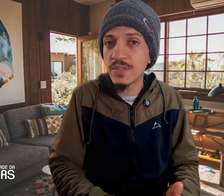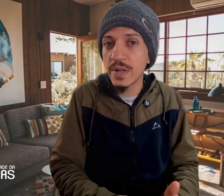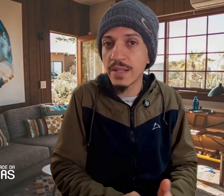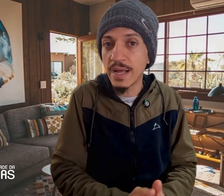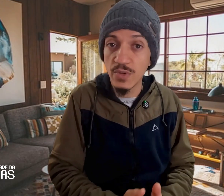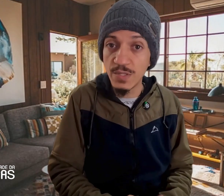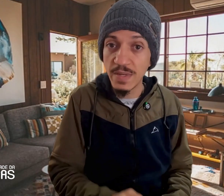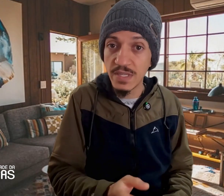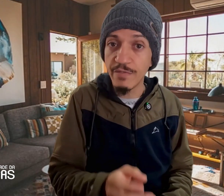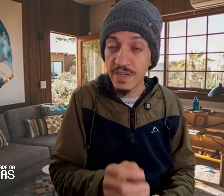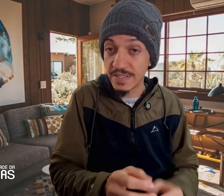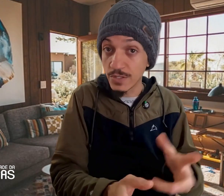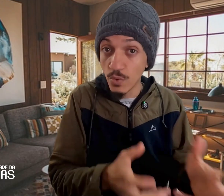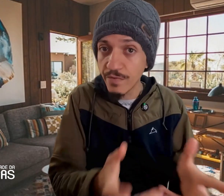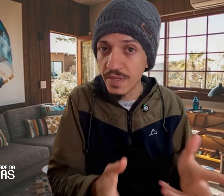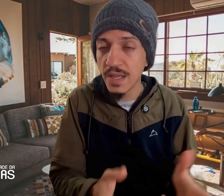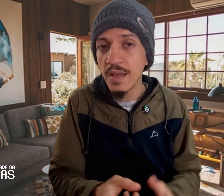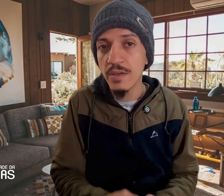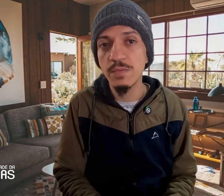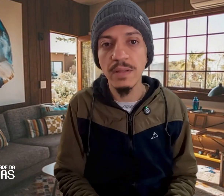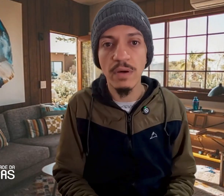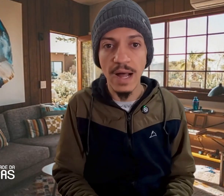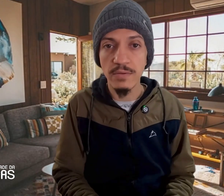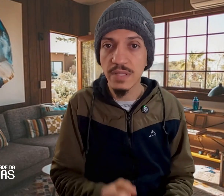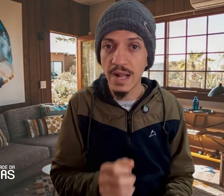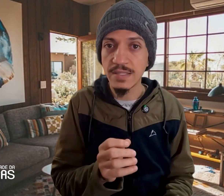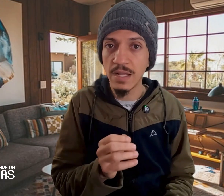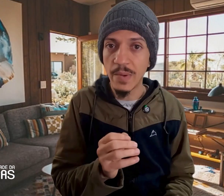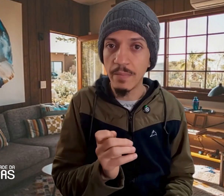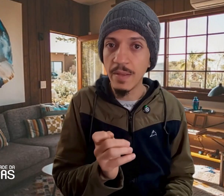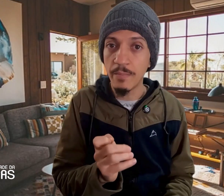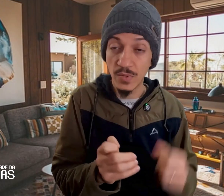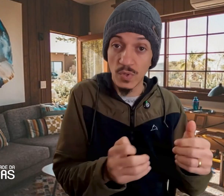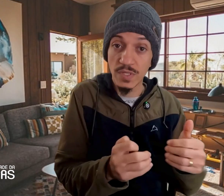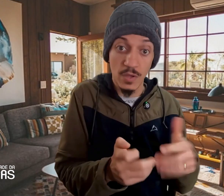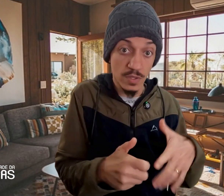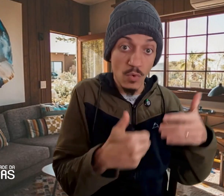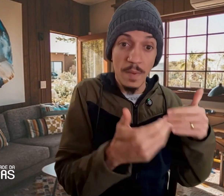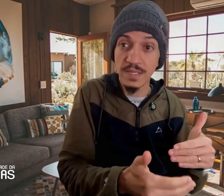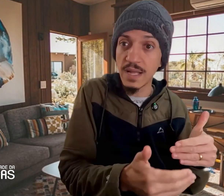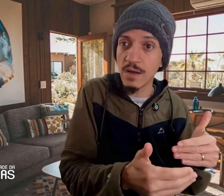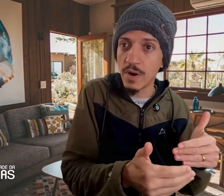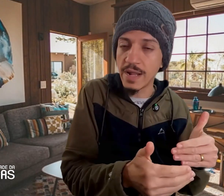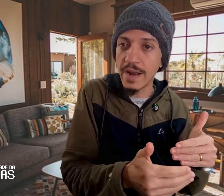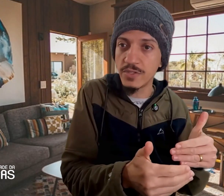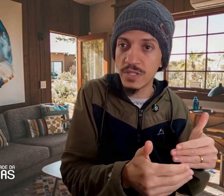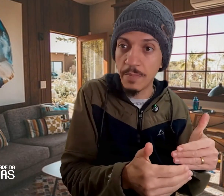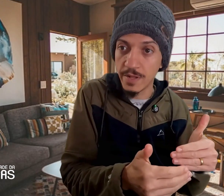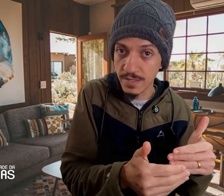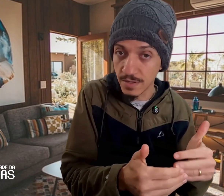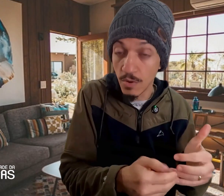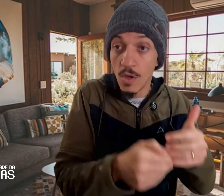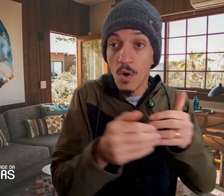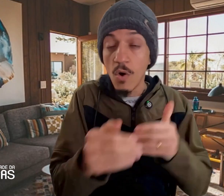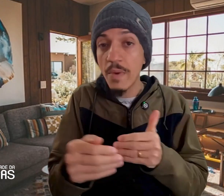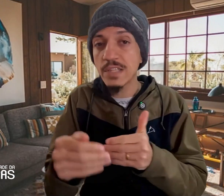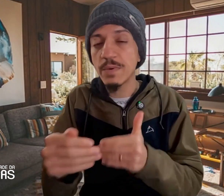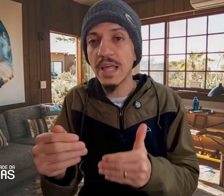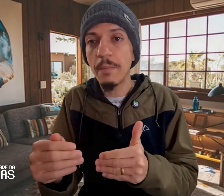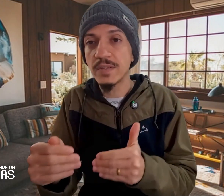orientações específicas, das dúvidas que os mentorados trazem ali para mim, pessoas que estão começando agora na área de interpretação, ou mesmo intérpretes